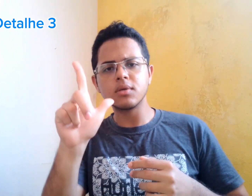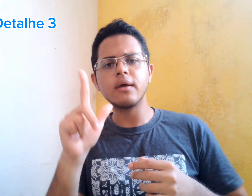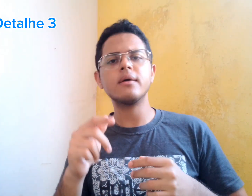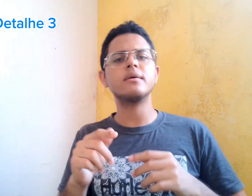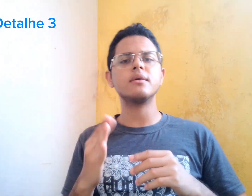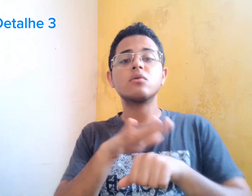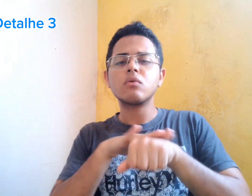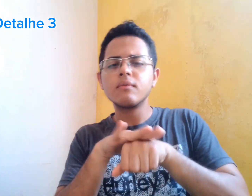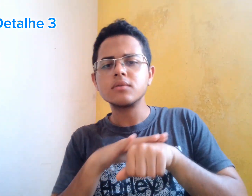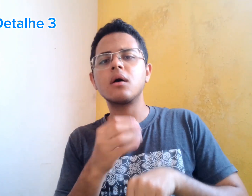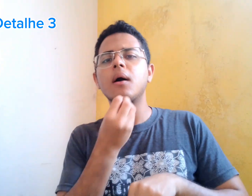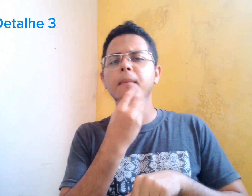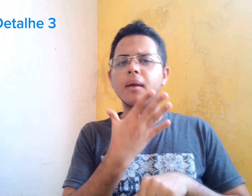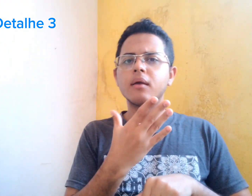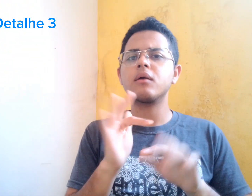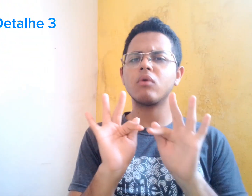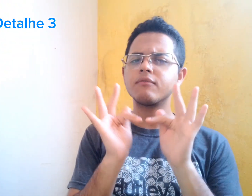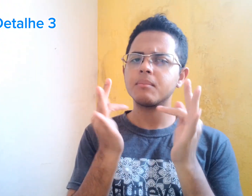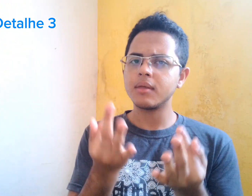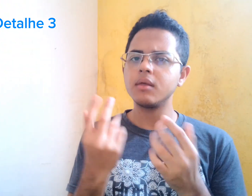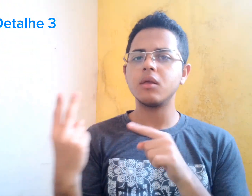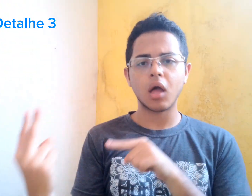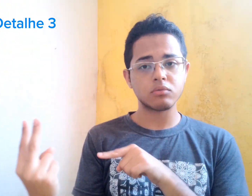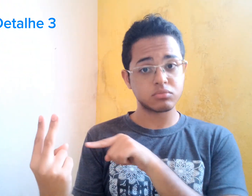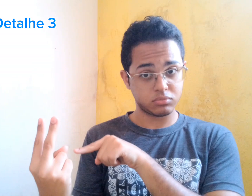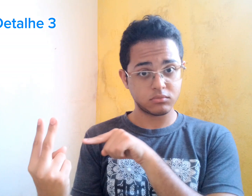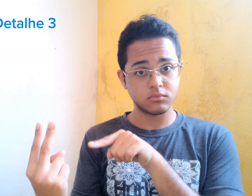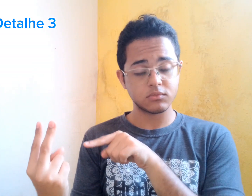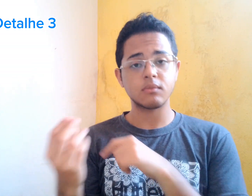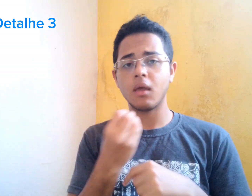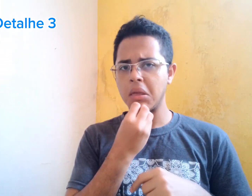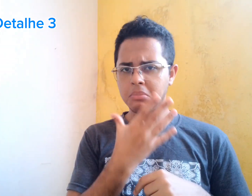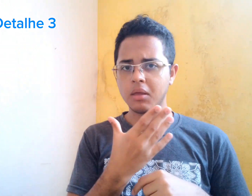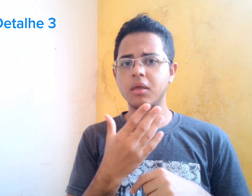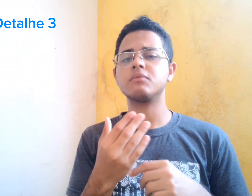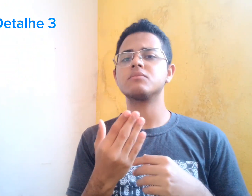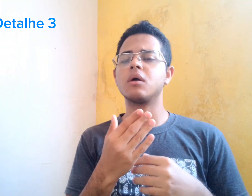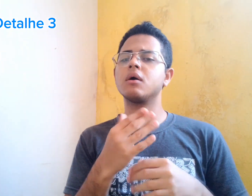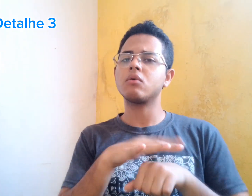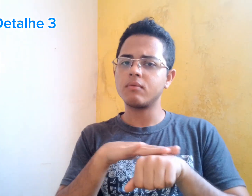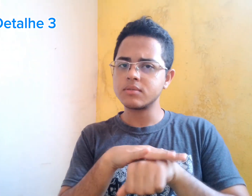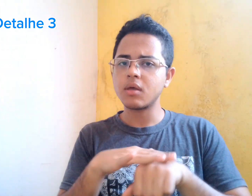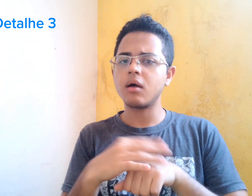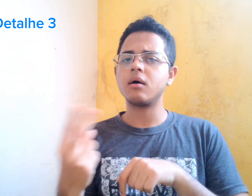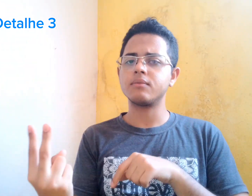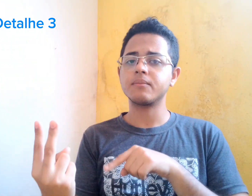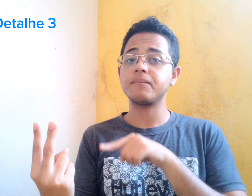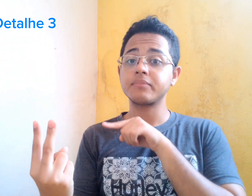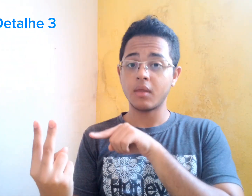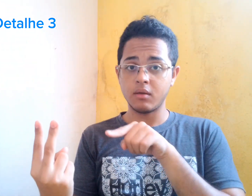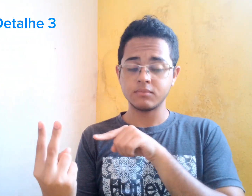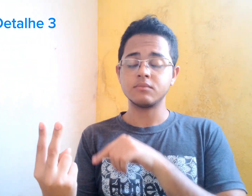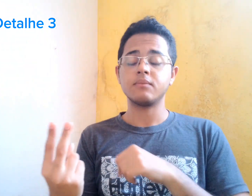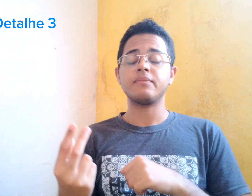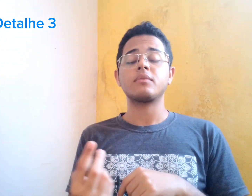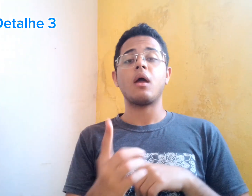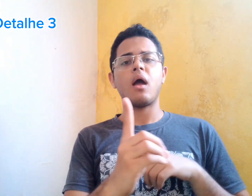Agora, ela conseguiu conversar bem com seus pais, com sua família.